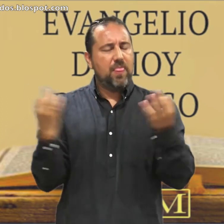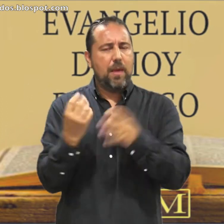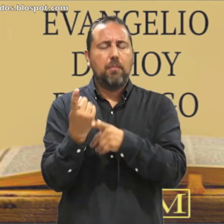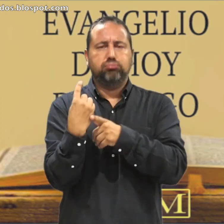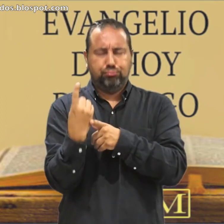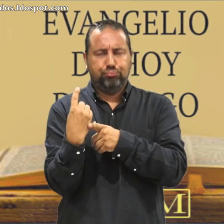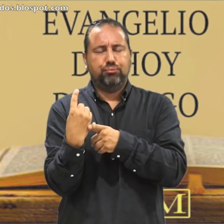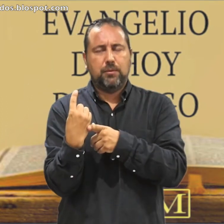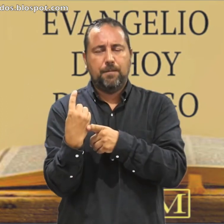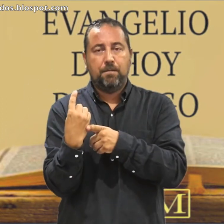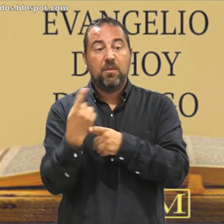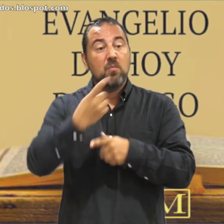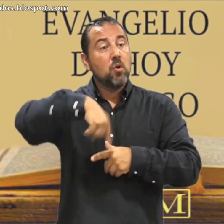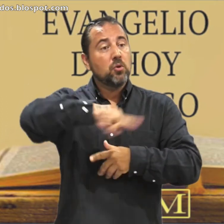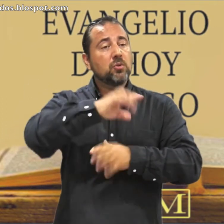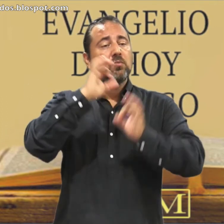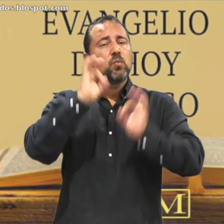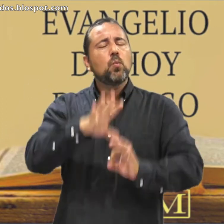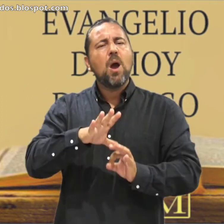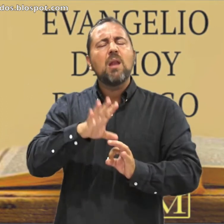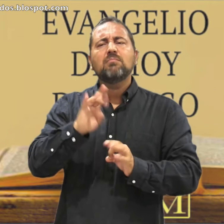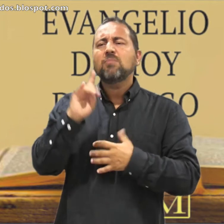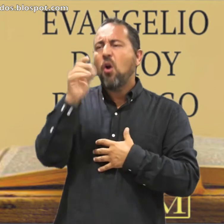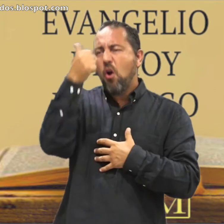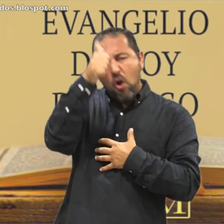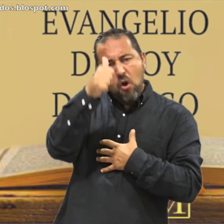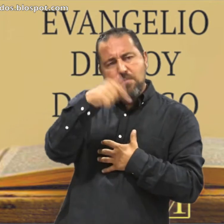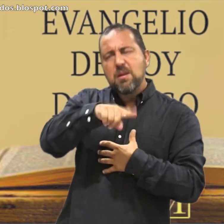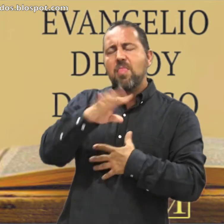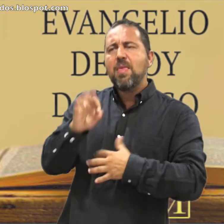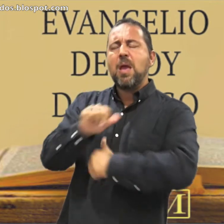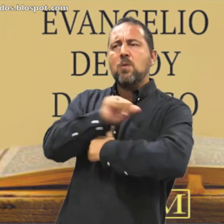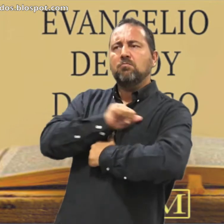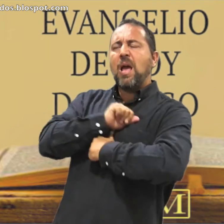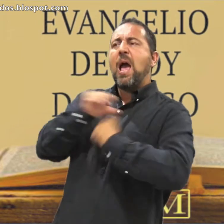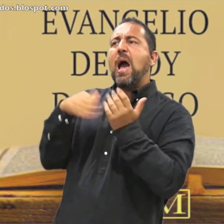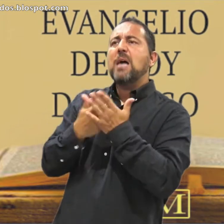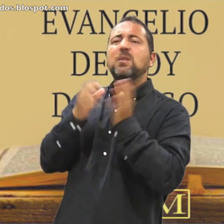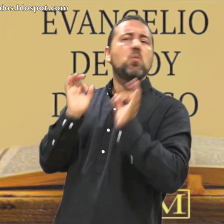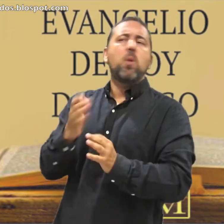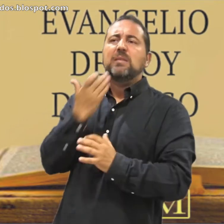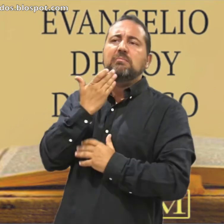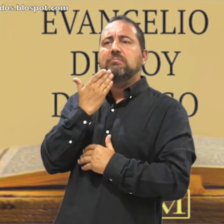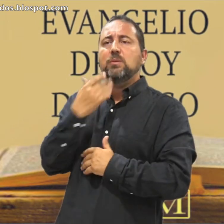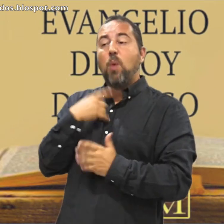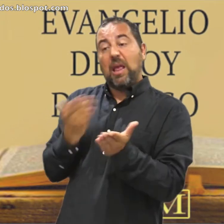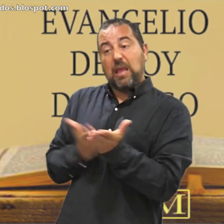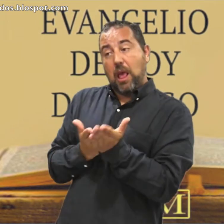Vosotros Estad Como los hombres Que aguardan A que su